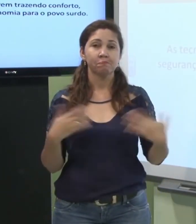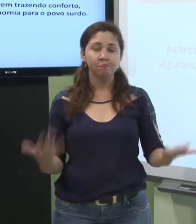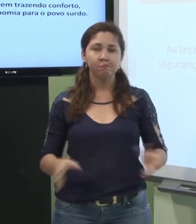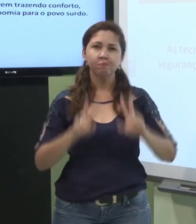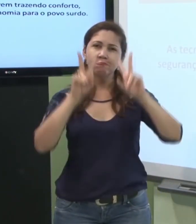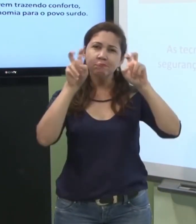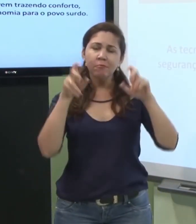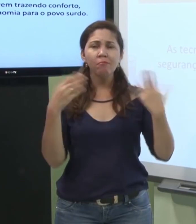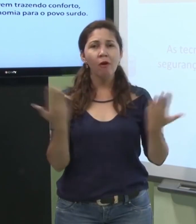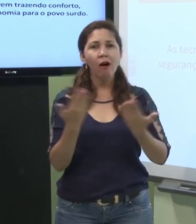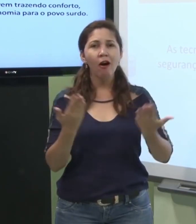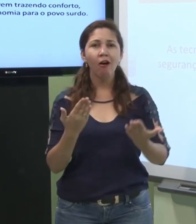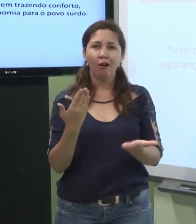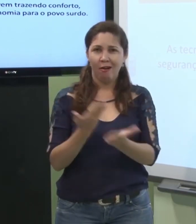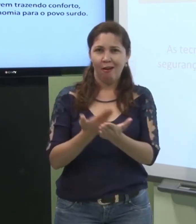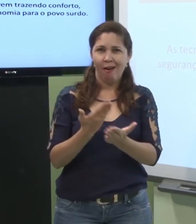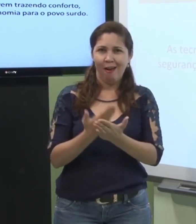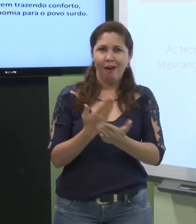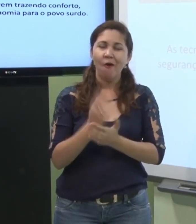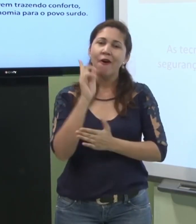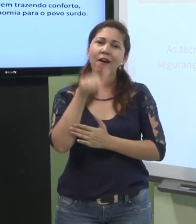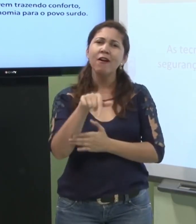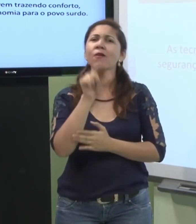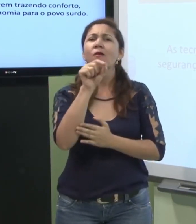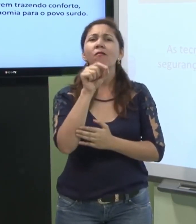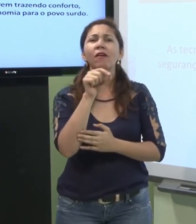Então, nós vamos falar sobre a tecnologia surda.